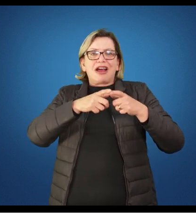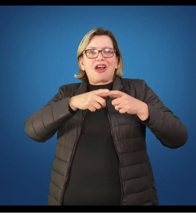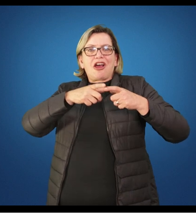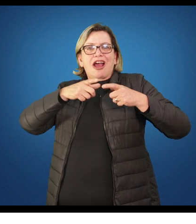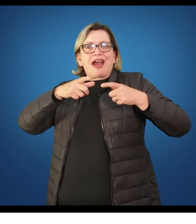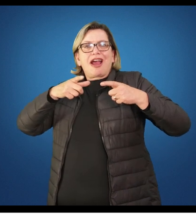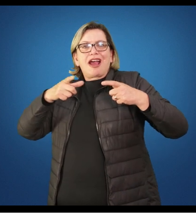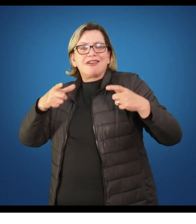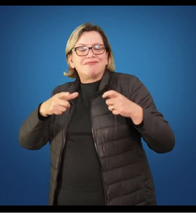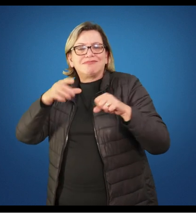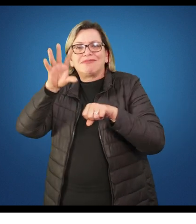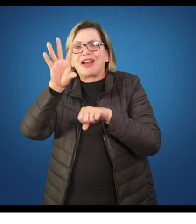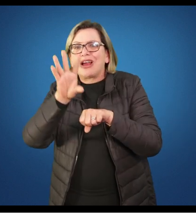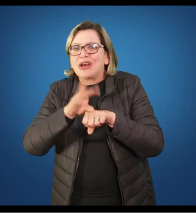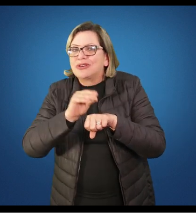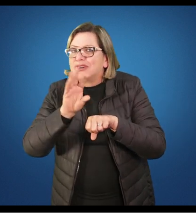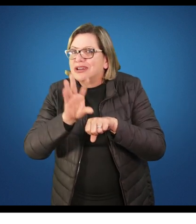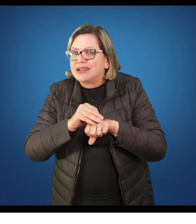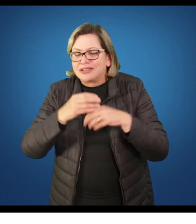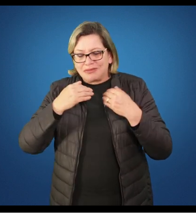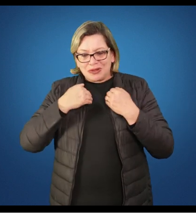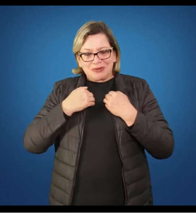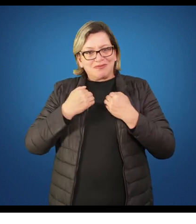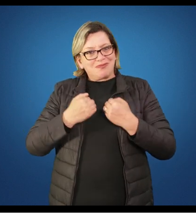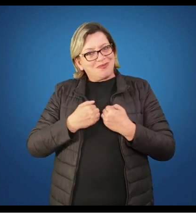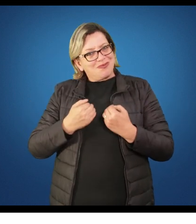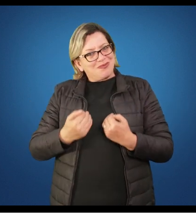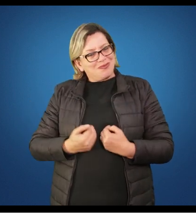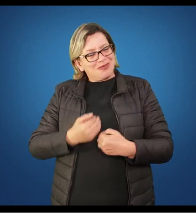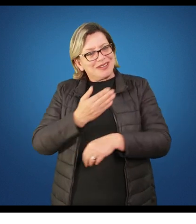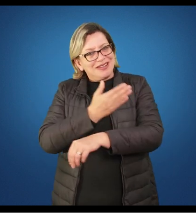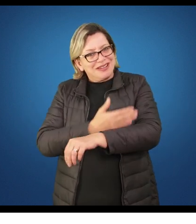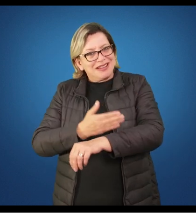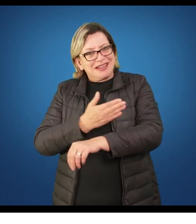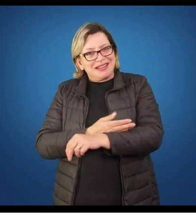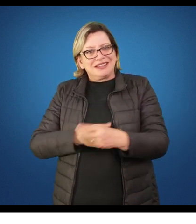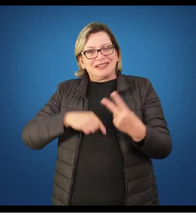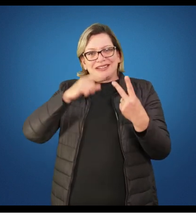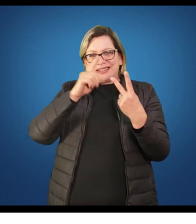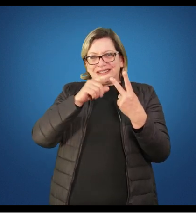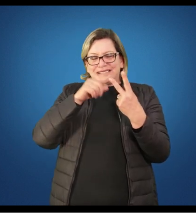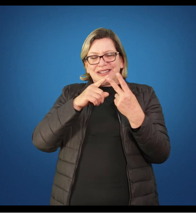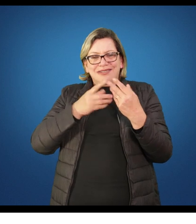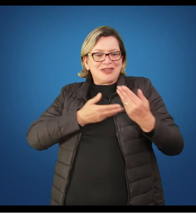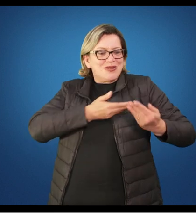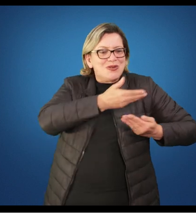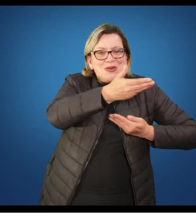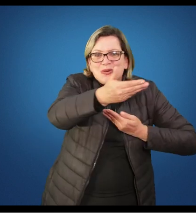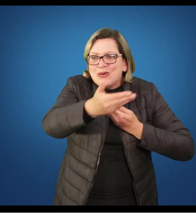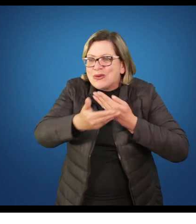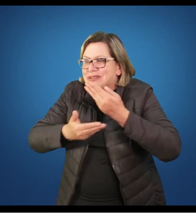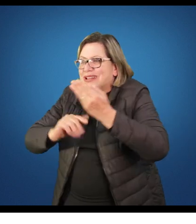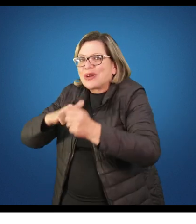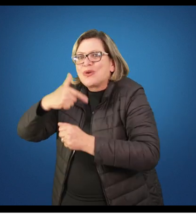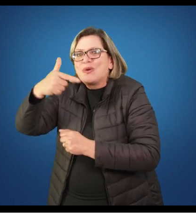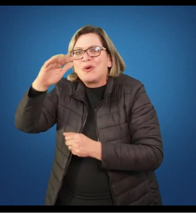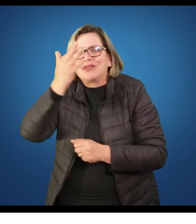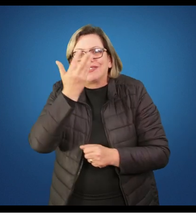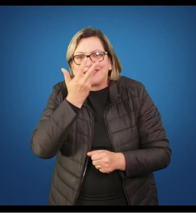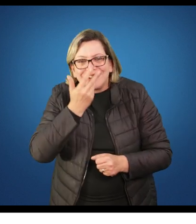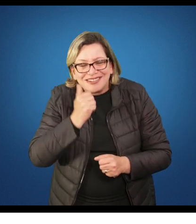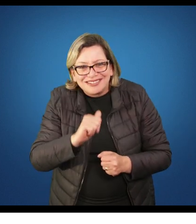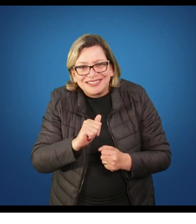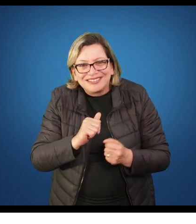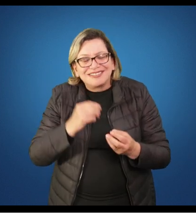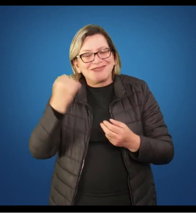repertório de conhecimento das práticas corporais, o processo de socialização no sentido de se relacionar com